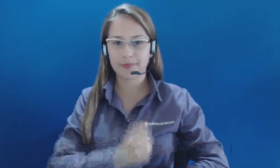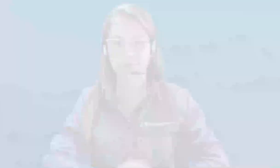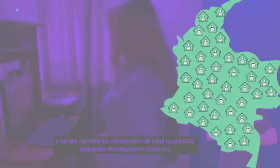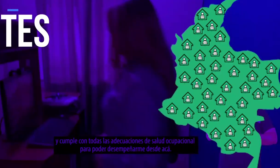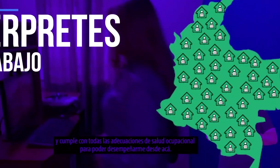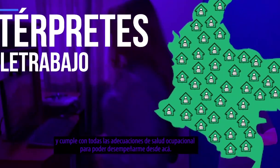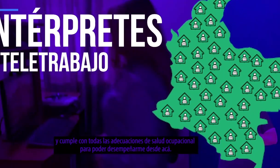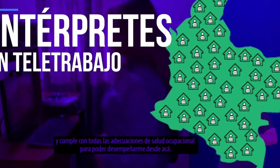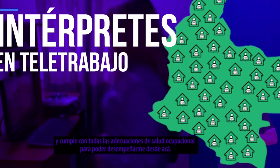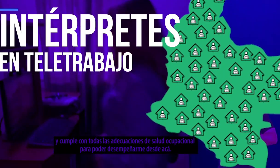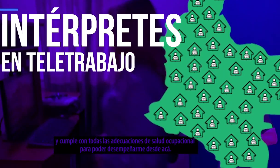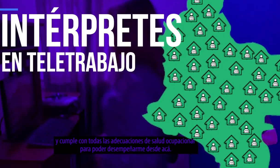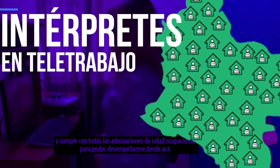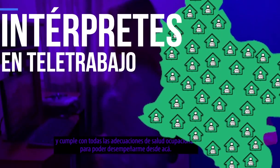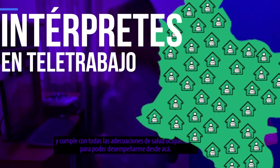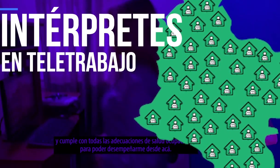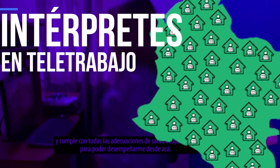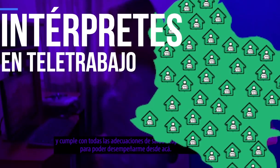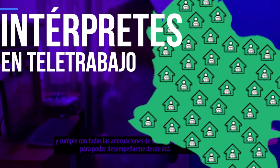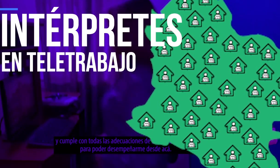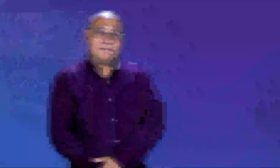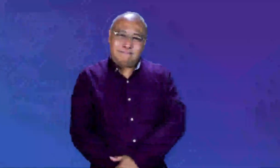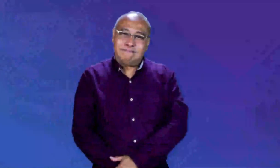proyecto del ministerio de las TIC intérpretes en teletrabajo